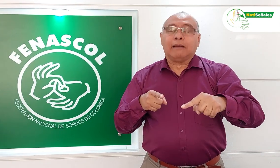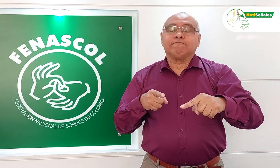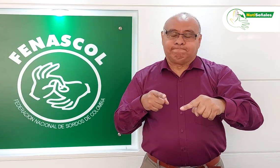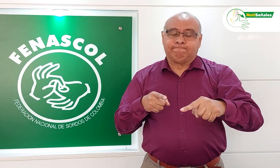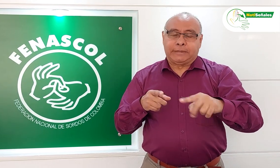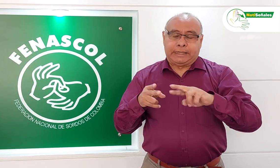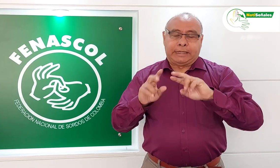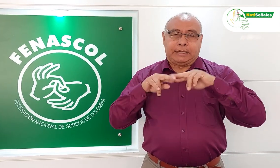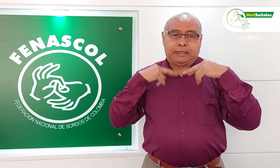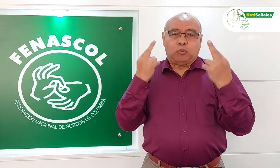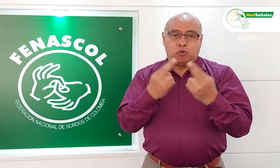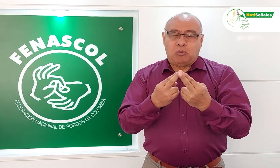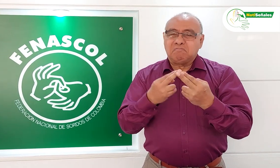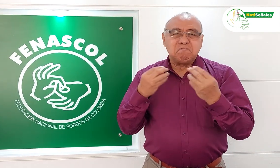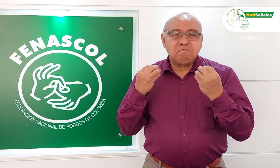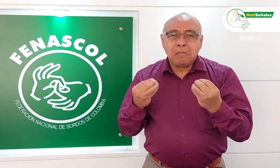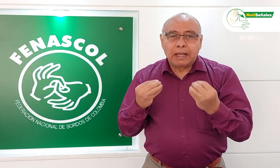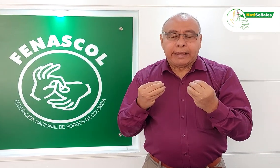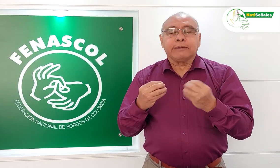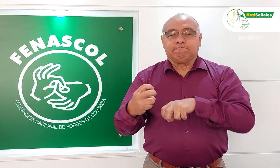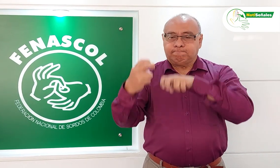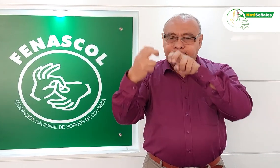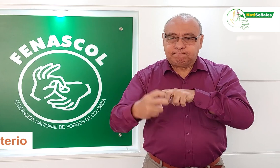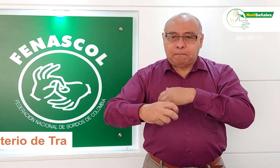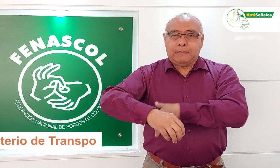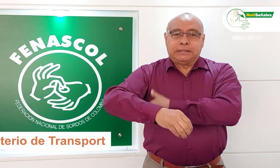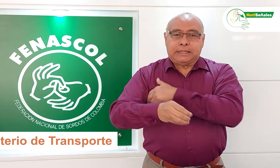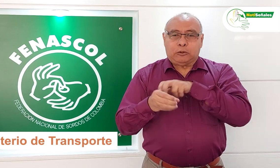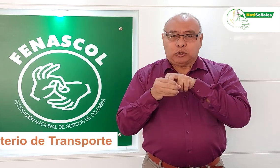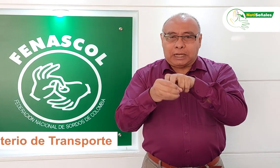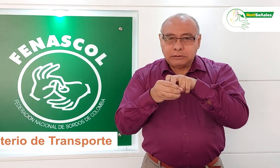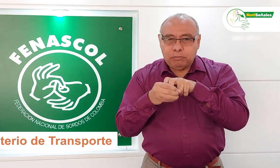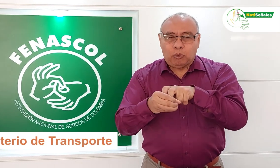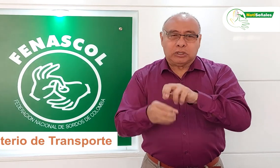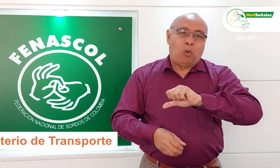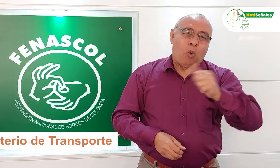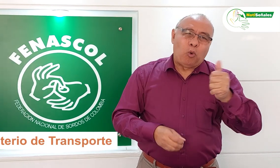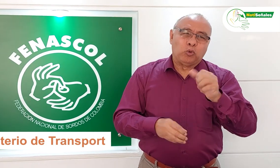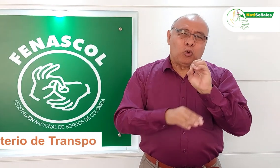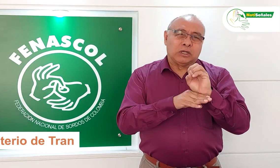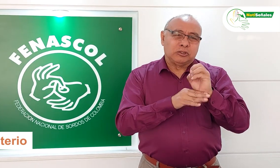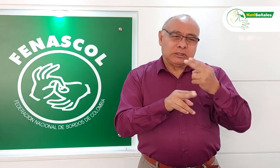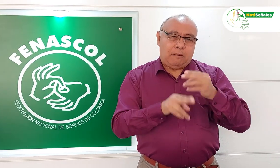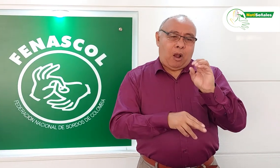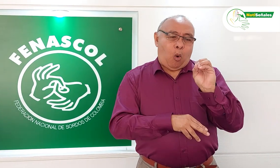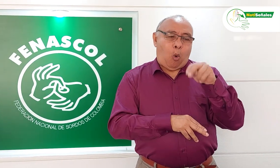con el Ministerio de Transporte y con la ONAC, organización que enabala los centros de